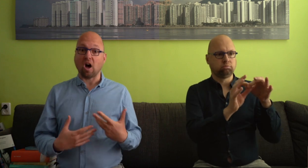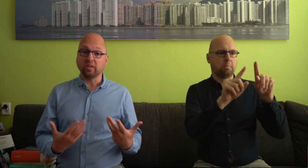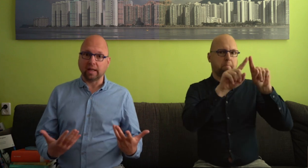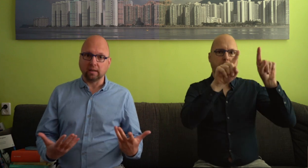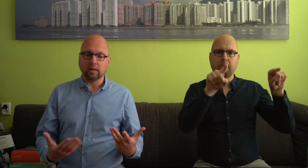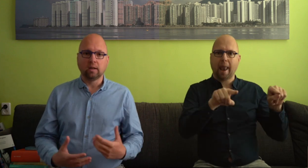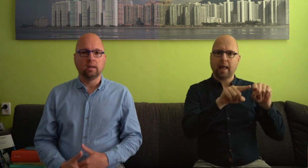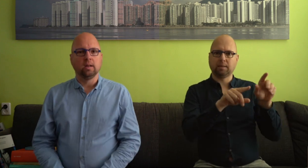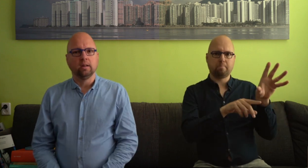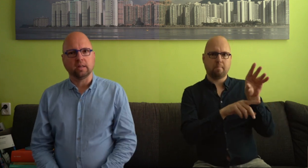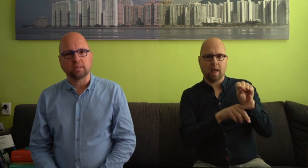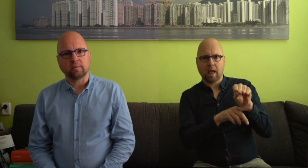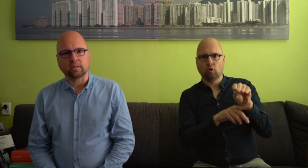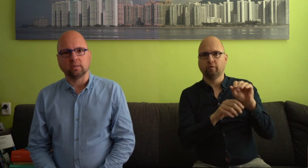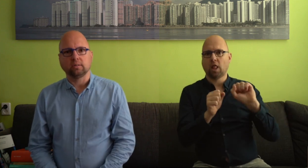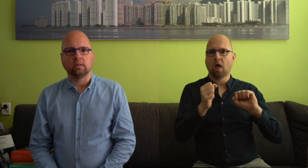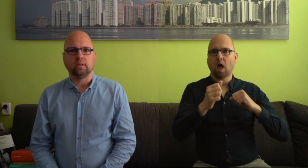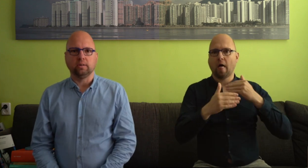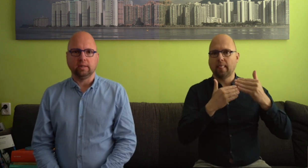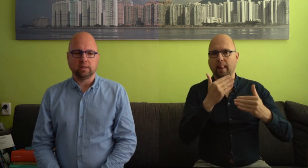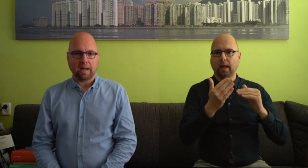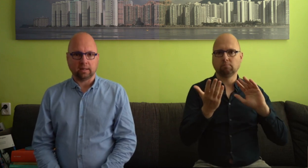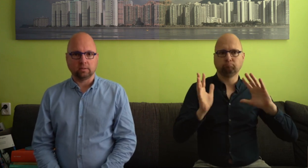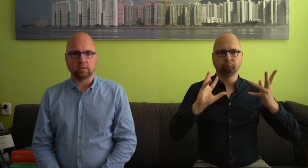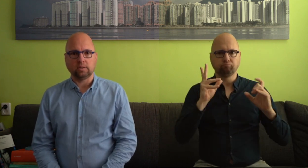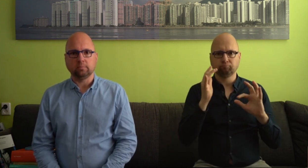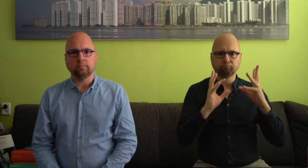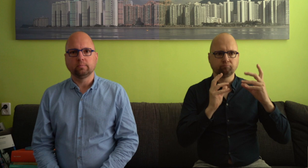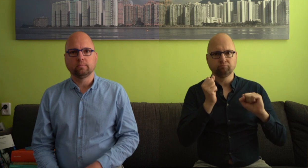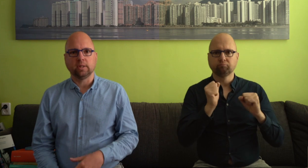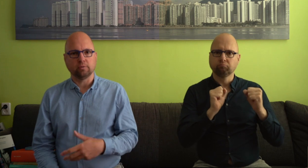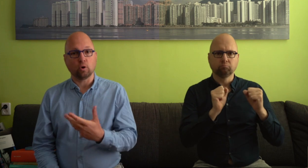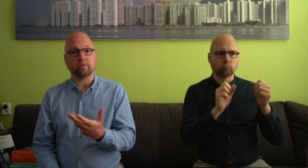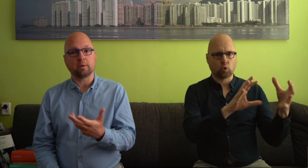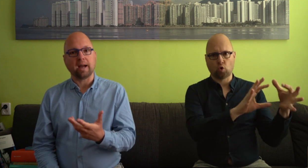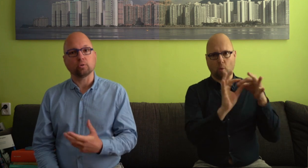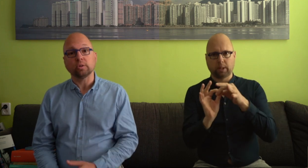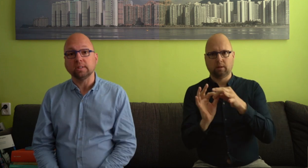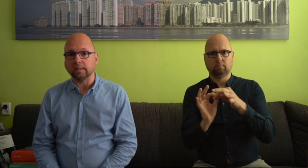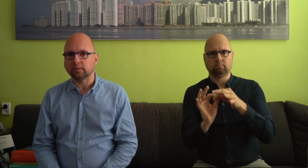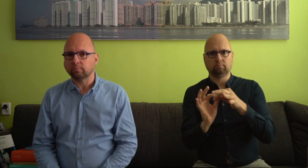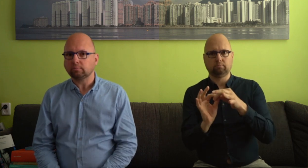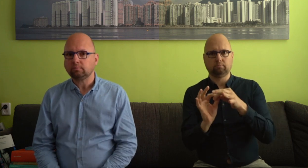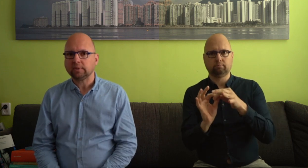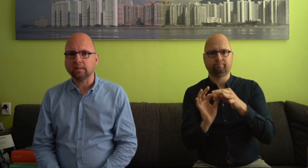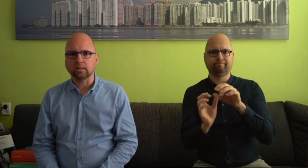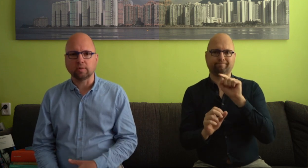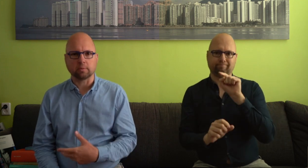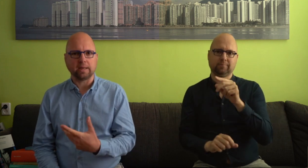handeling. En dat is wat er in de vorm van gebaren terug te zien is. En dat is wat er bij